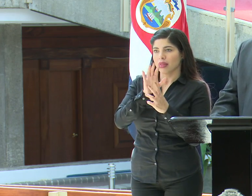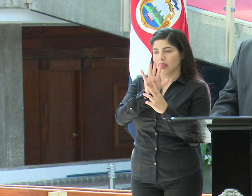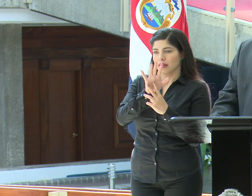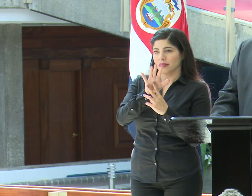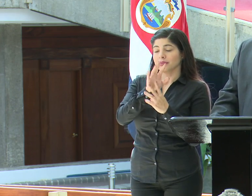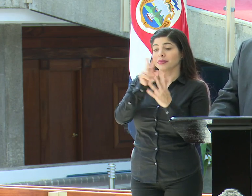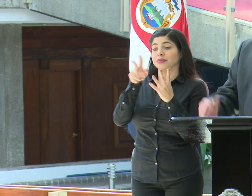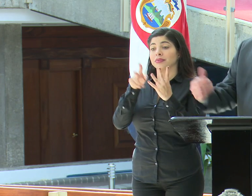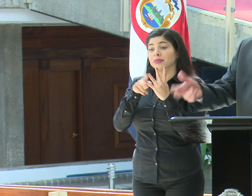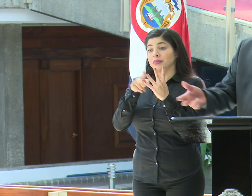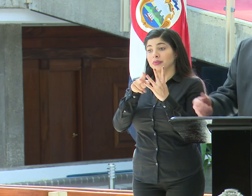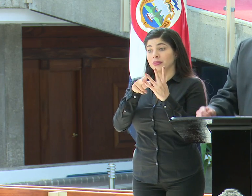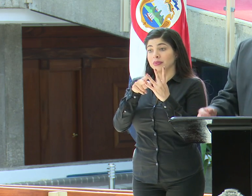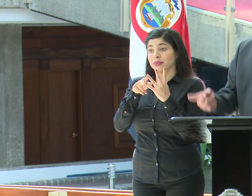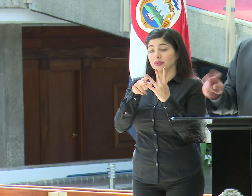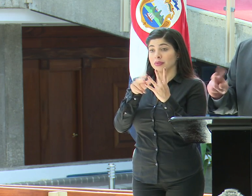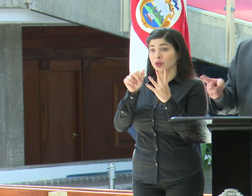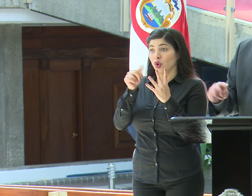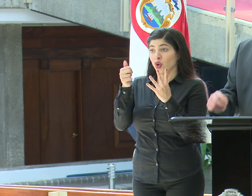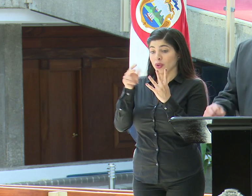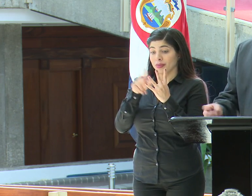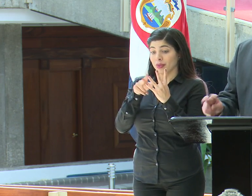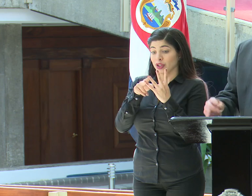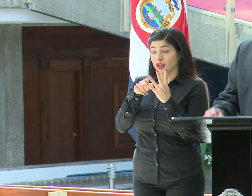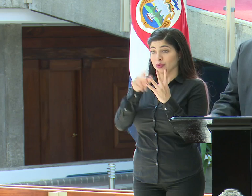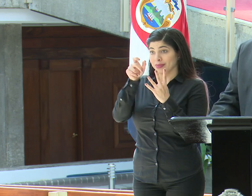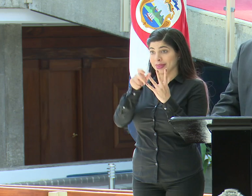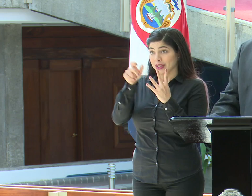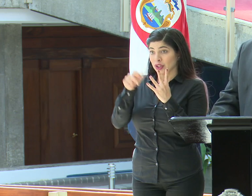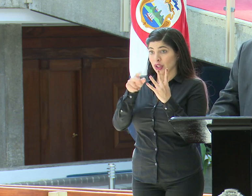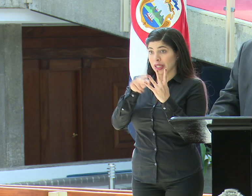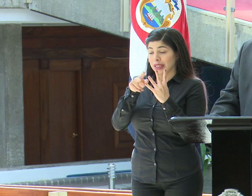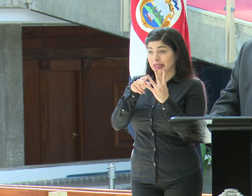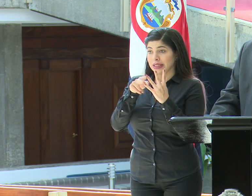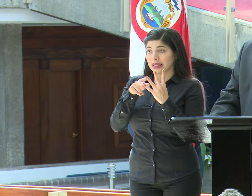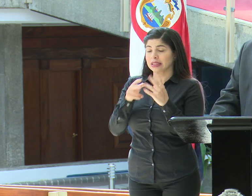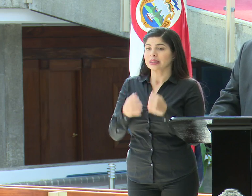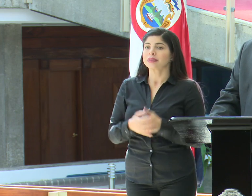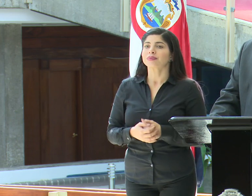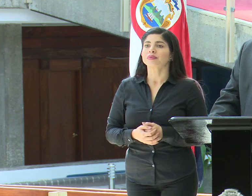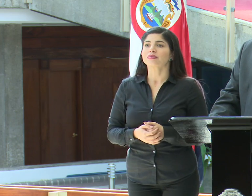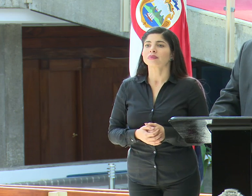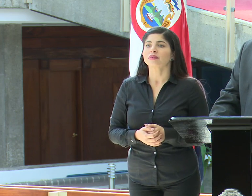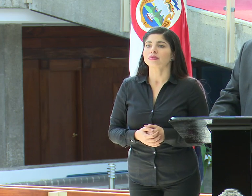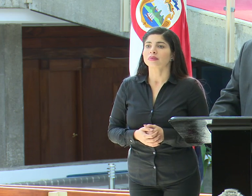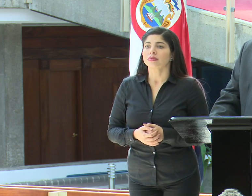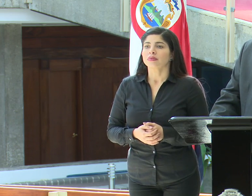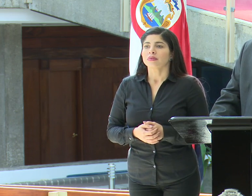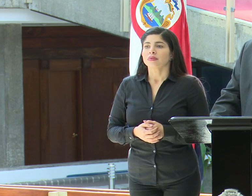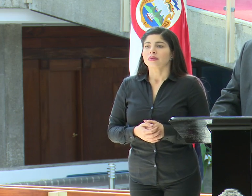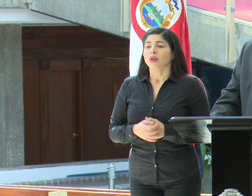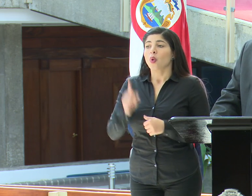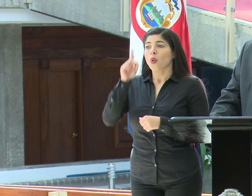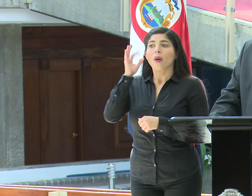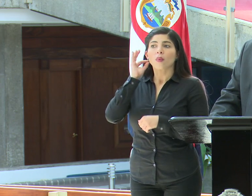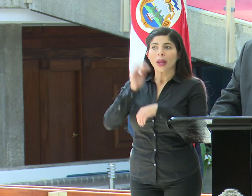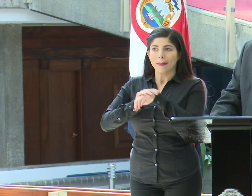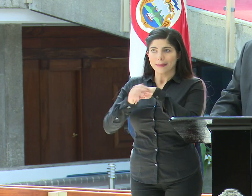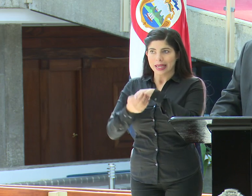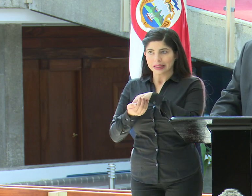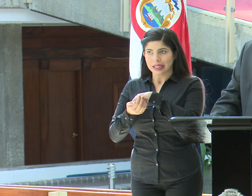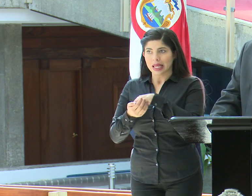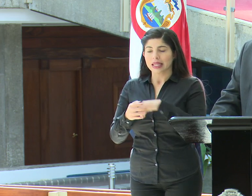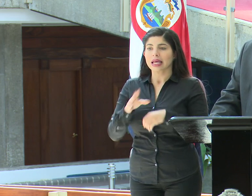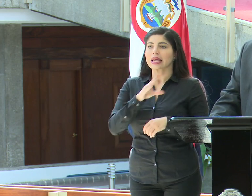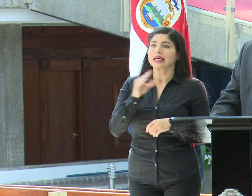edad y la de los, el resto, la de las dos, otras dos personas, pues estamos hablando de la embarazada y